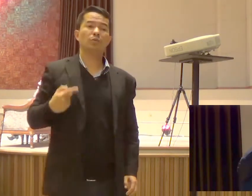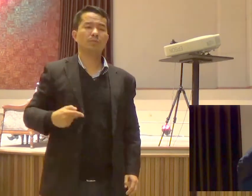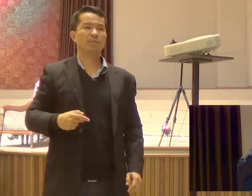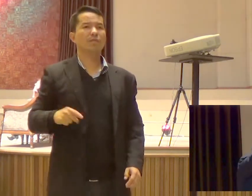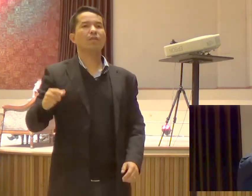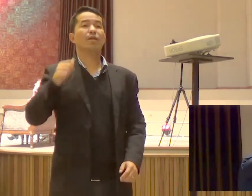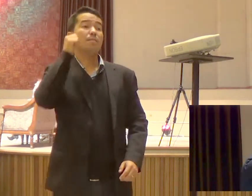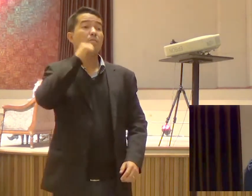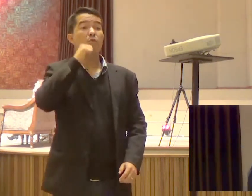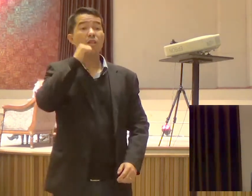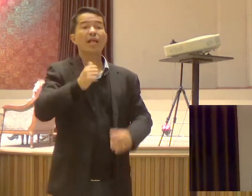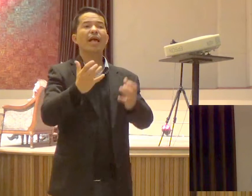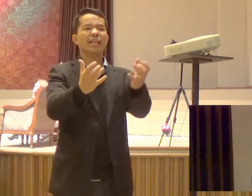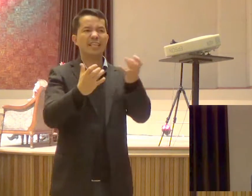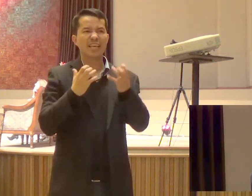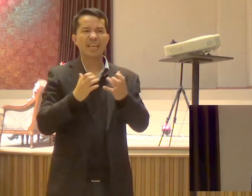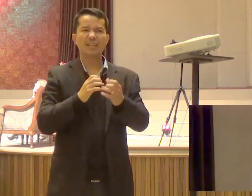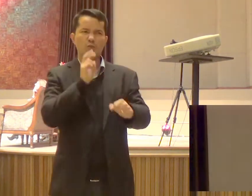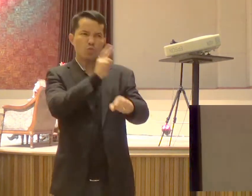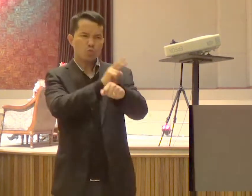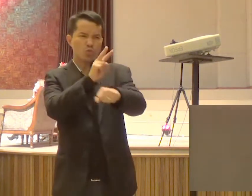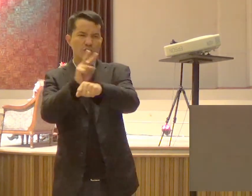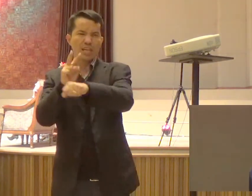querem Pastorear Suas amigas Levanta a mão